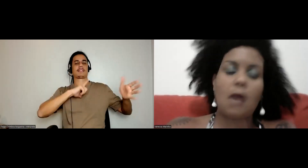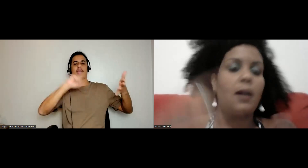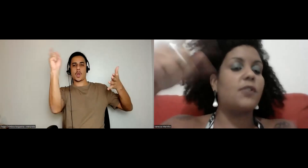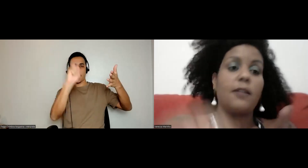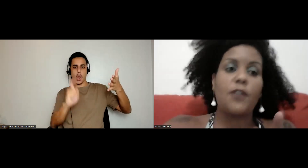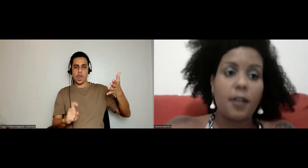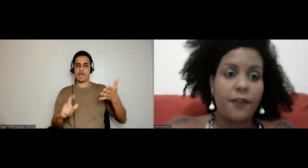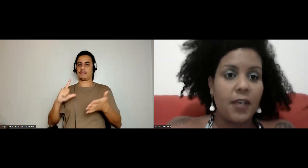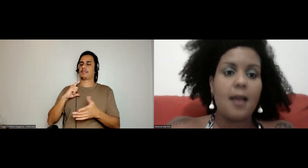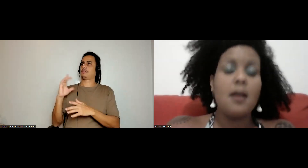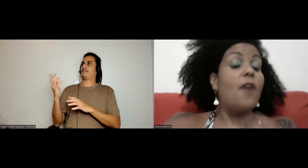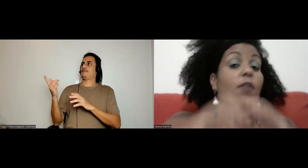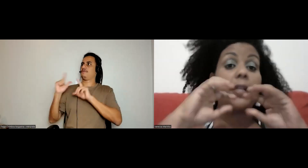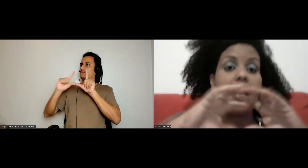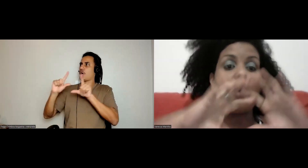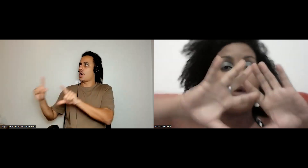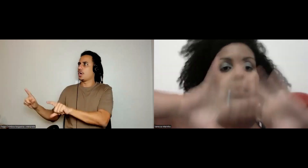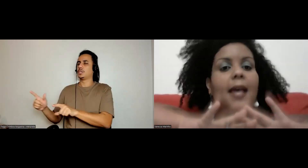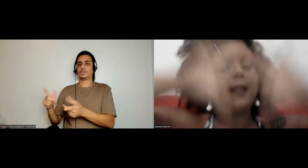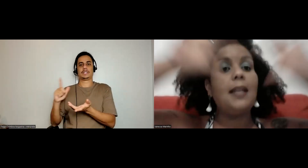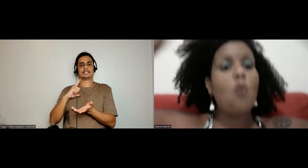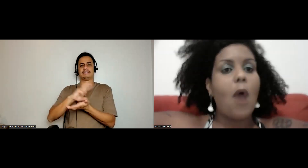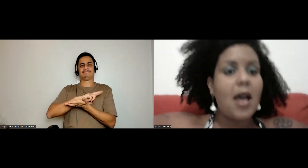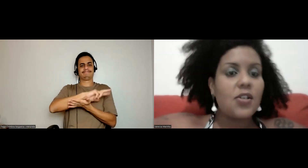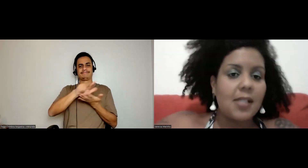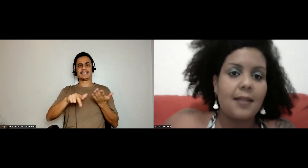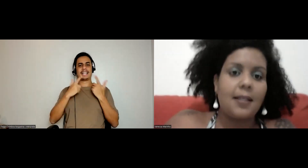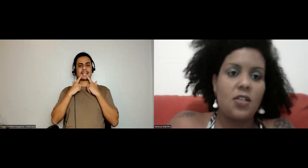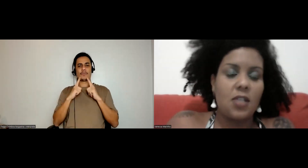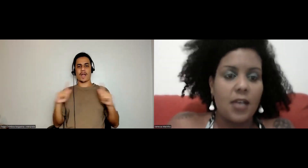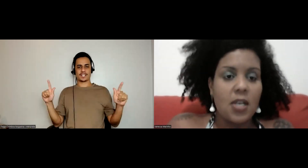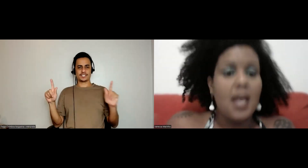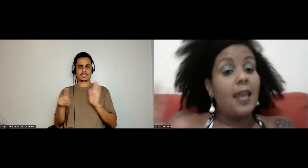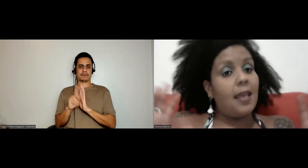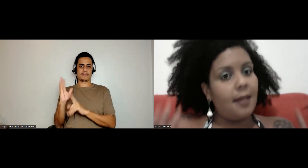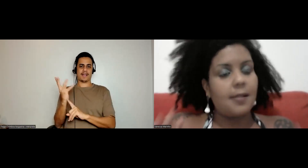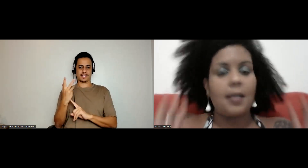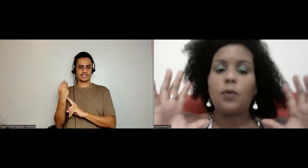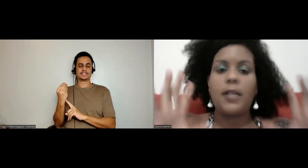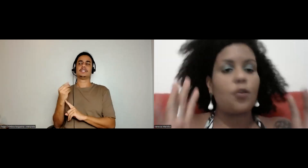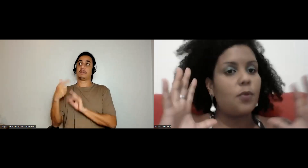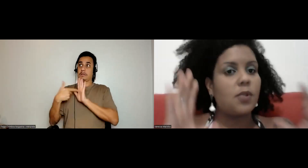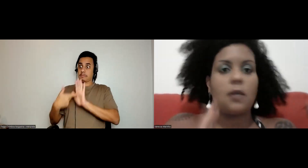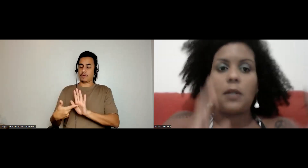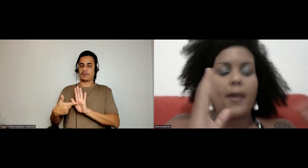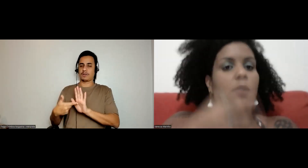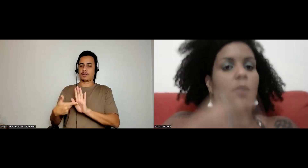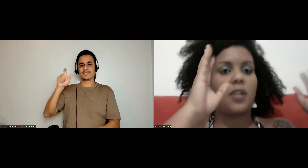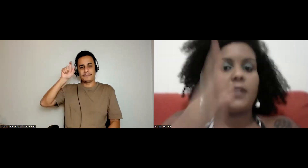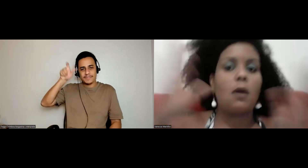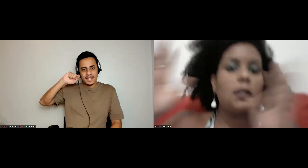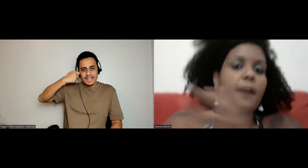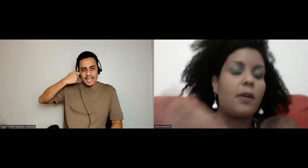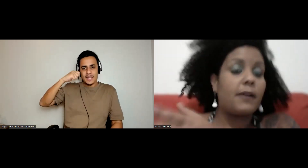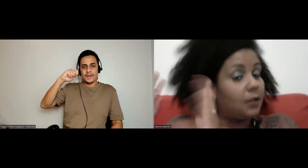ilustração, ali você tem fotografia, você tem uma série de linguagens artísticas que dizem que o negro no museu não é só